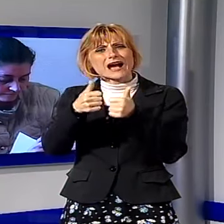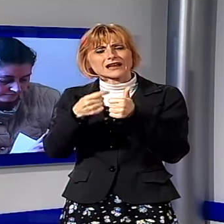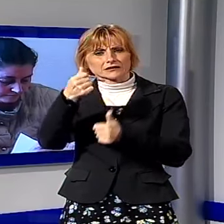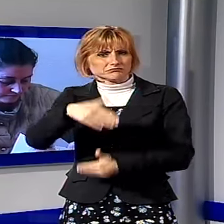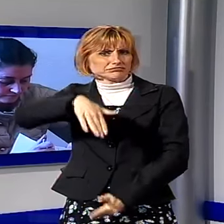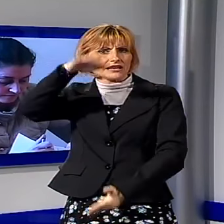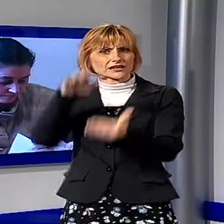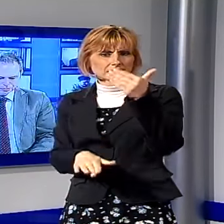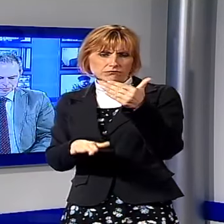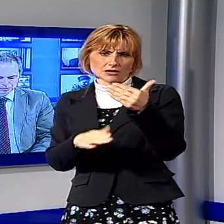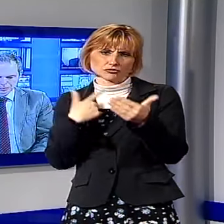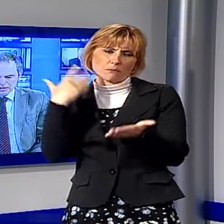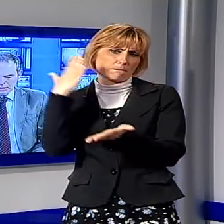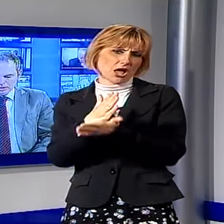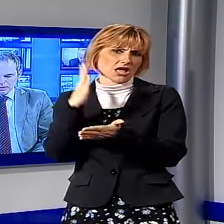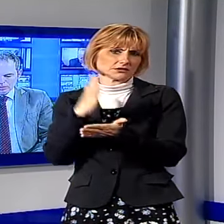massimo ribasso.